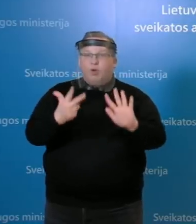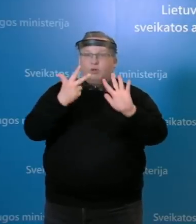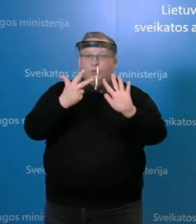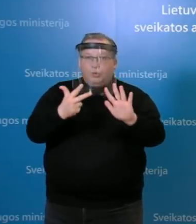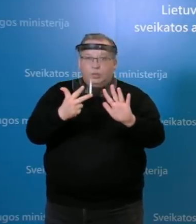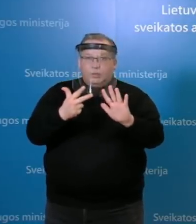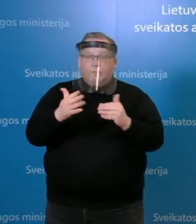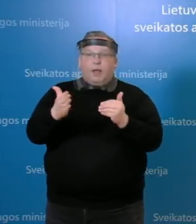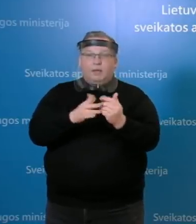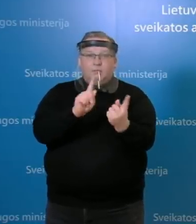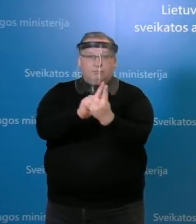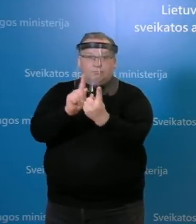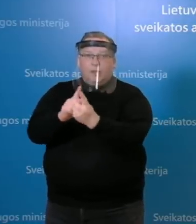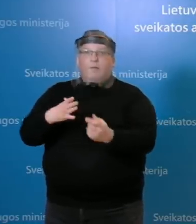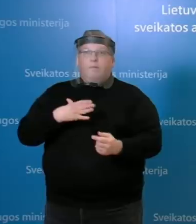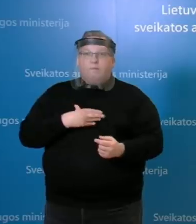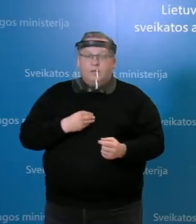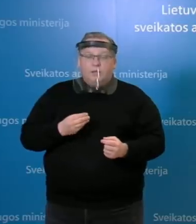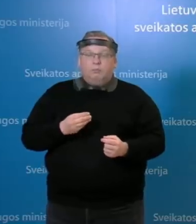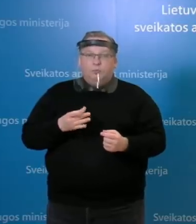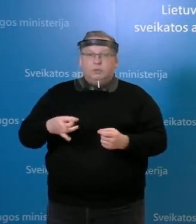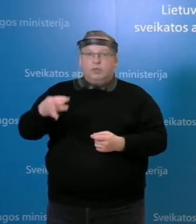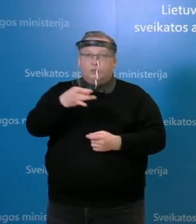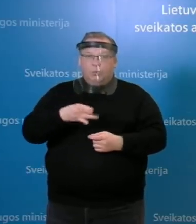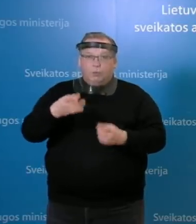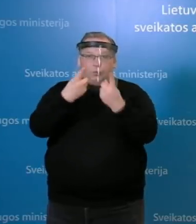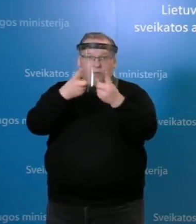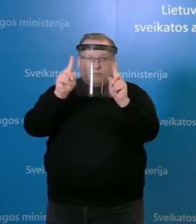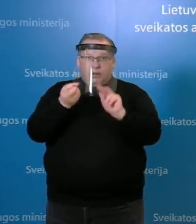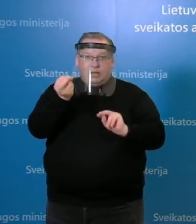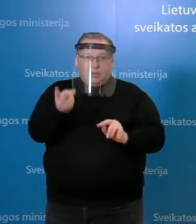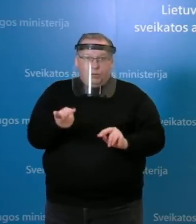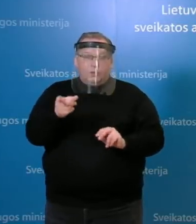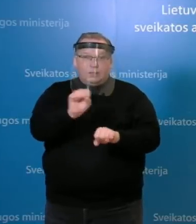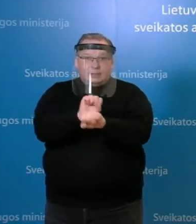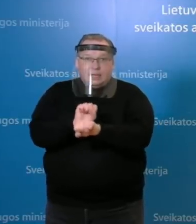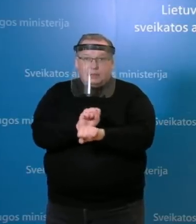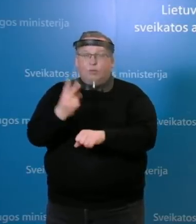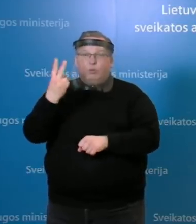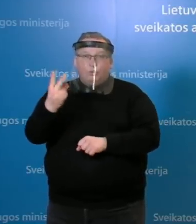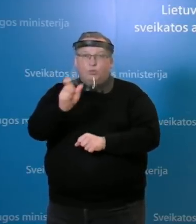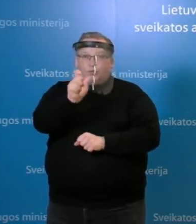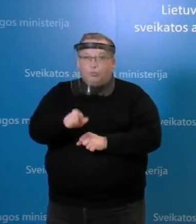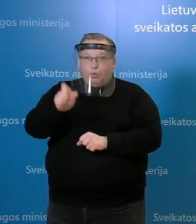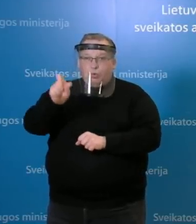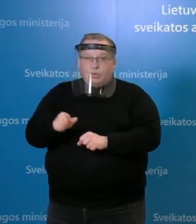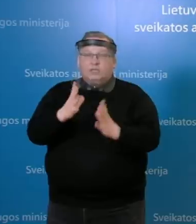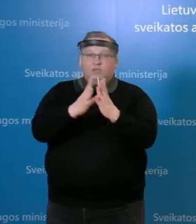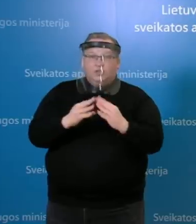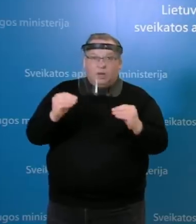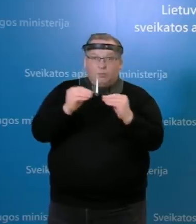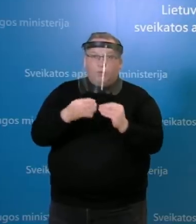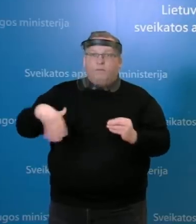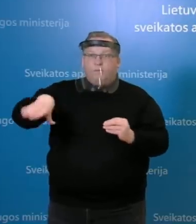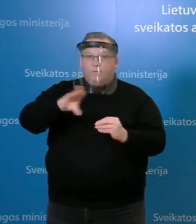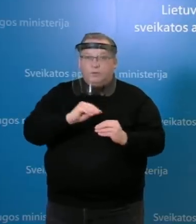artimas sąlytį turėjo Respublikinės Vilniaus universitetinės ligonės darbuotojai ir du asmenis iš artimos aplinkos, taigi iš